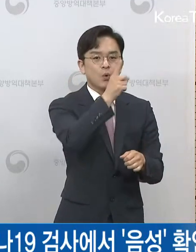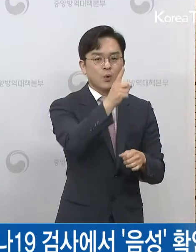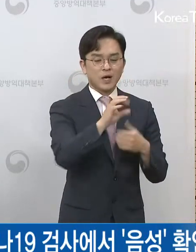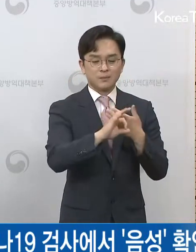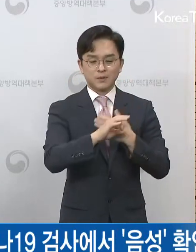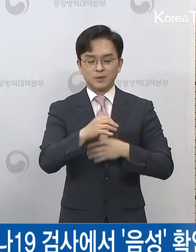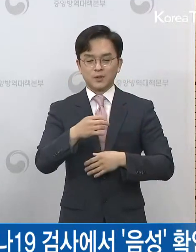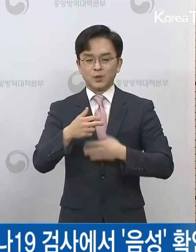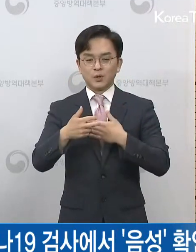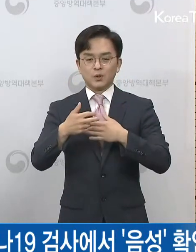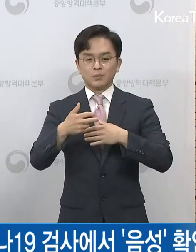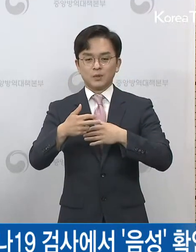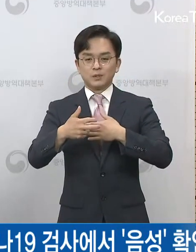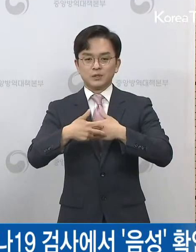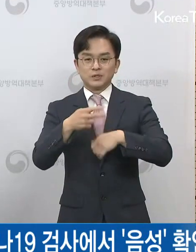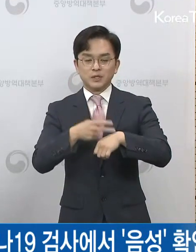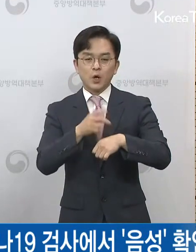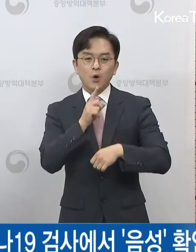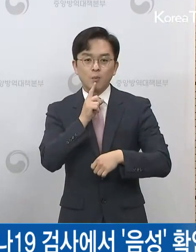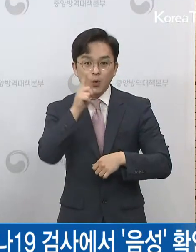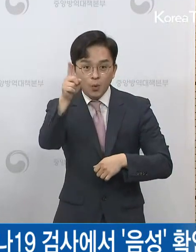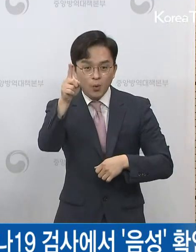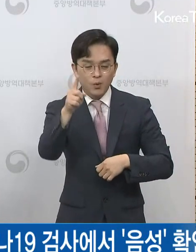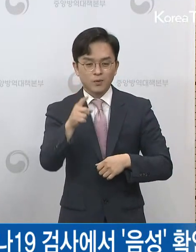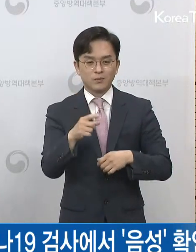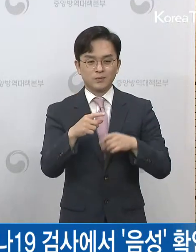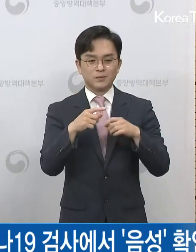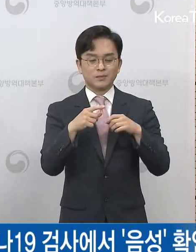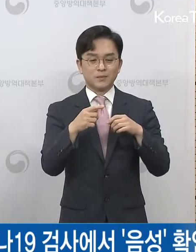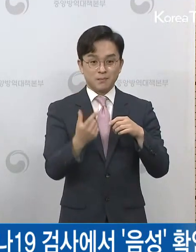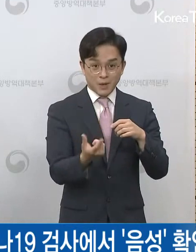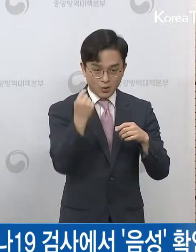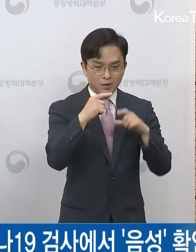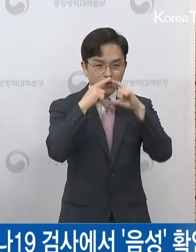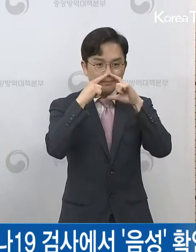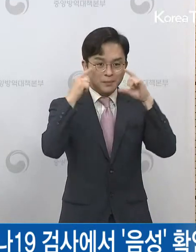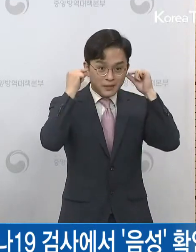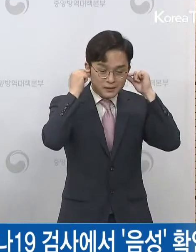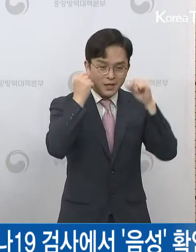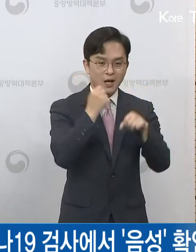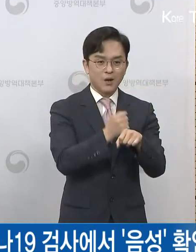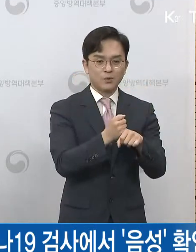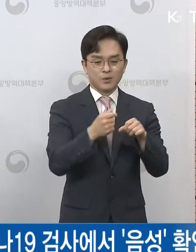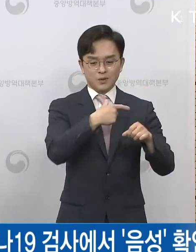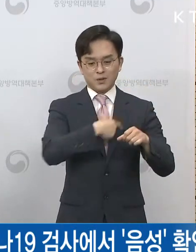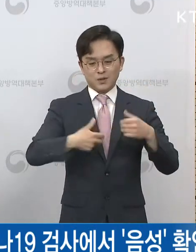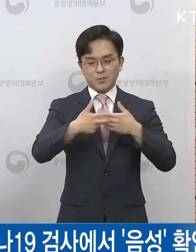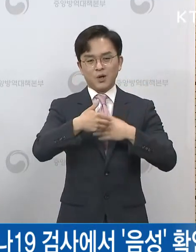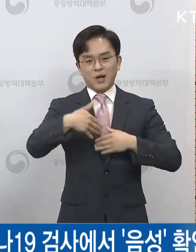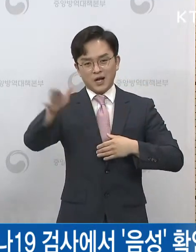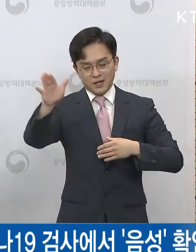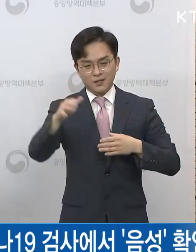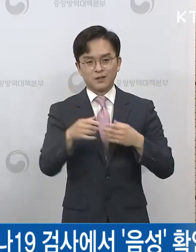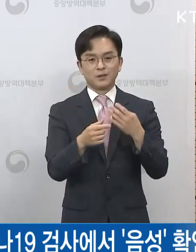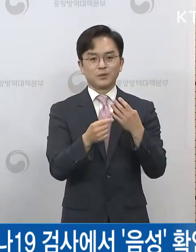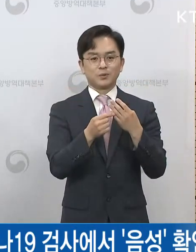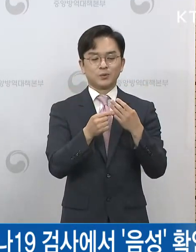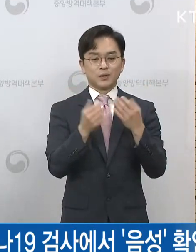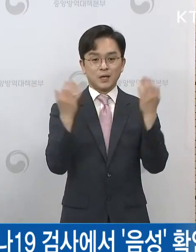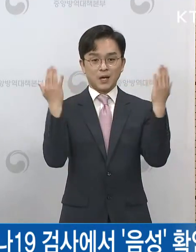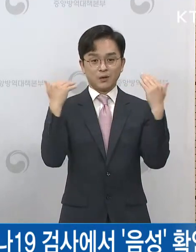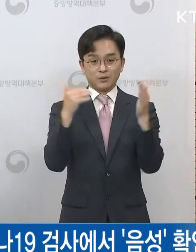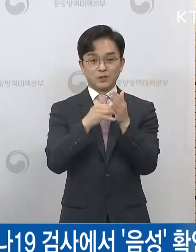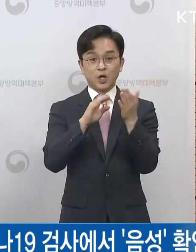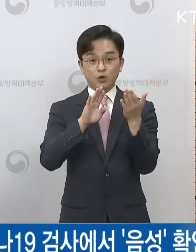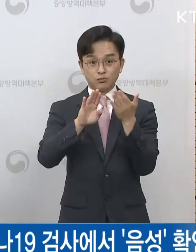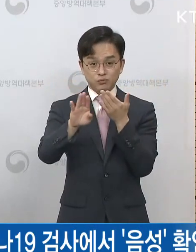후에 선별검사를 받기, 방과 후에 노래방, PC방 등 다중이용시설을